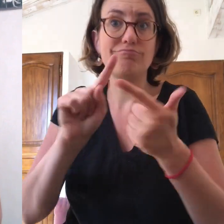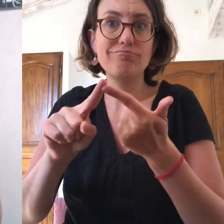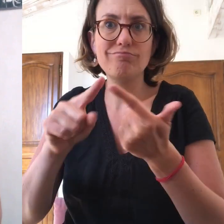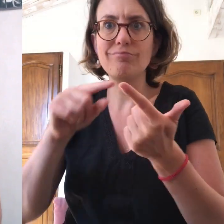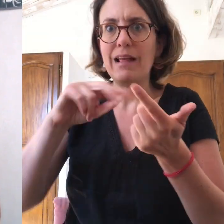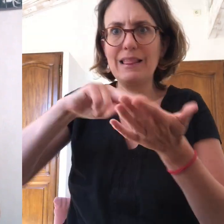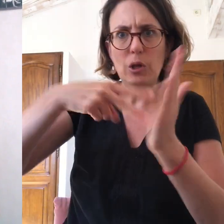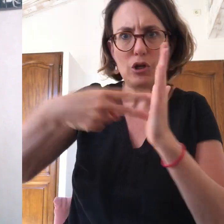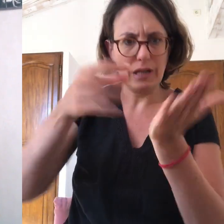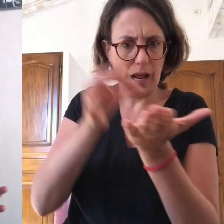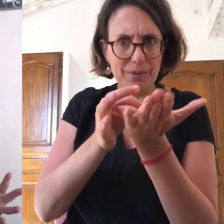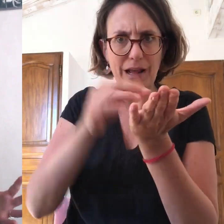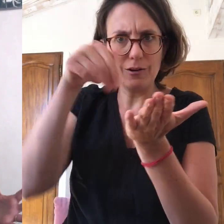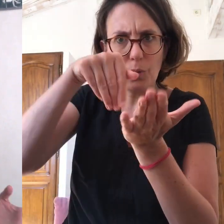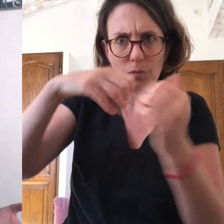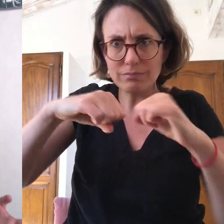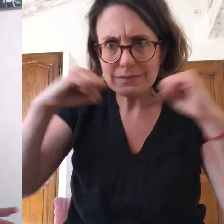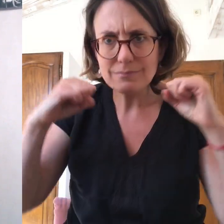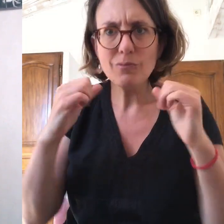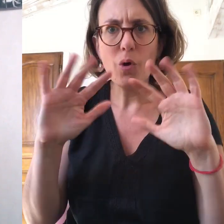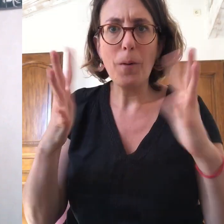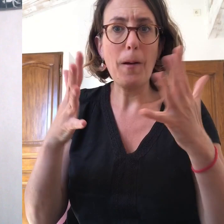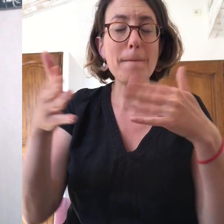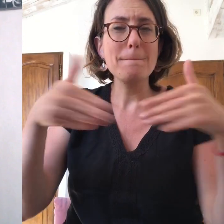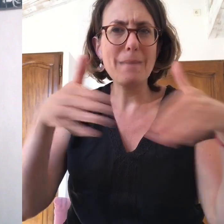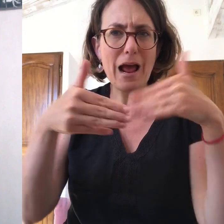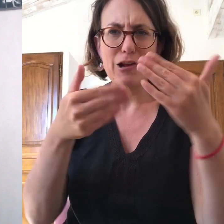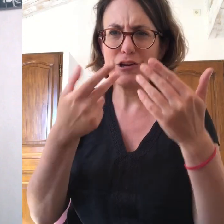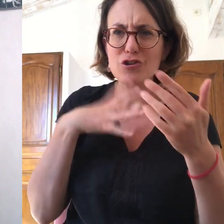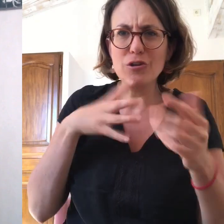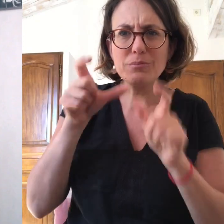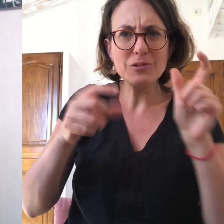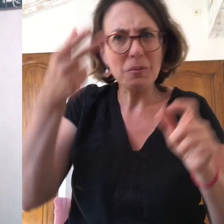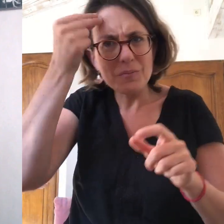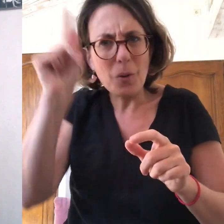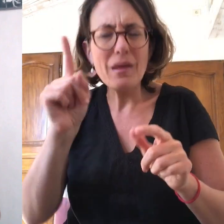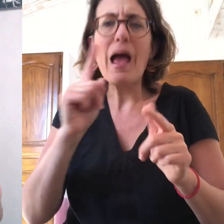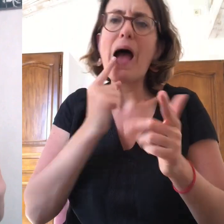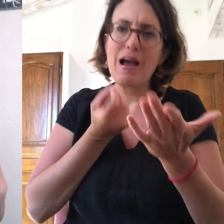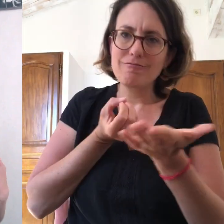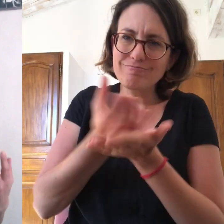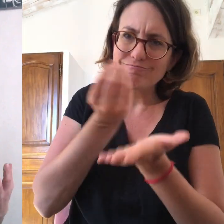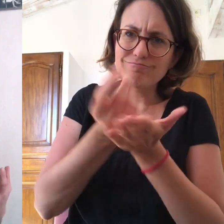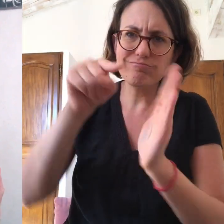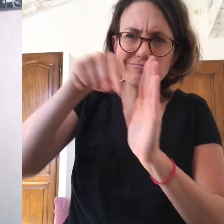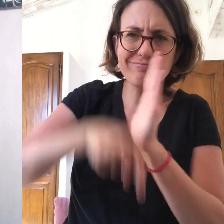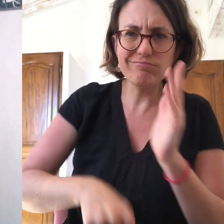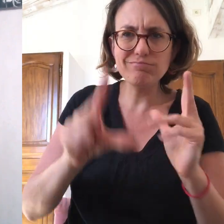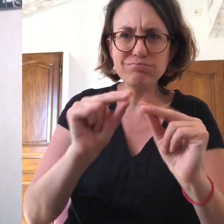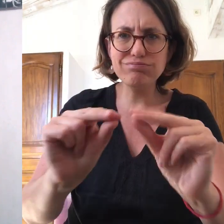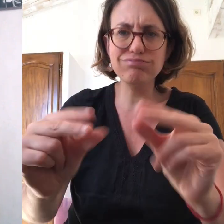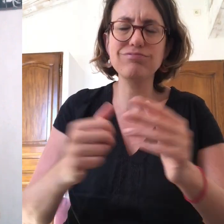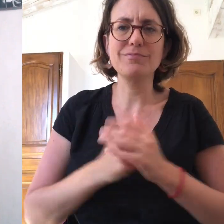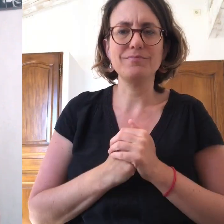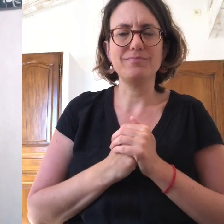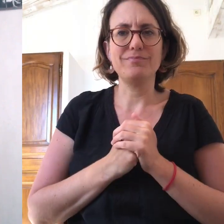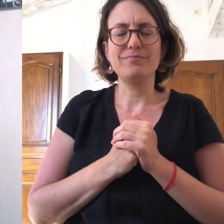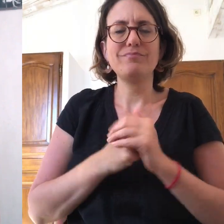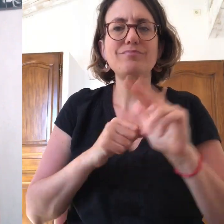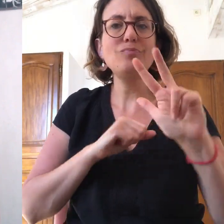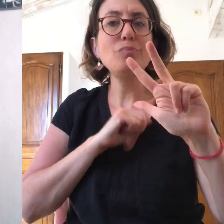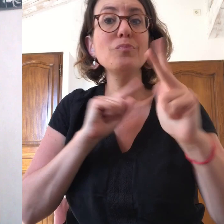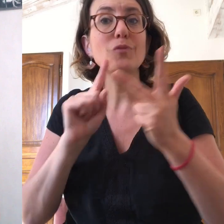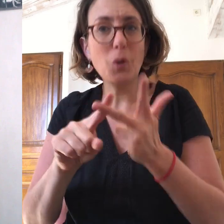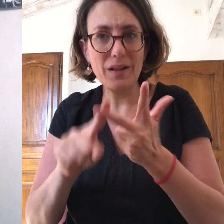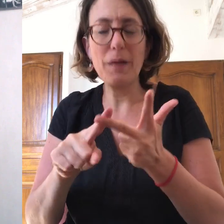personnes qui ne connaissent pas ou alors celles qui n pas compris certaines fonctionnalités. Et enfin, on parlera des projets futurs d'Include